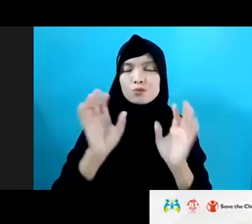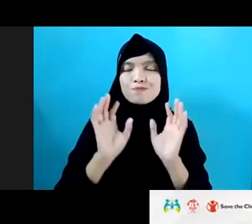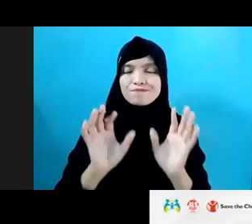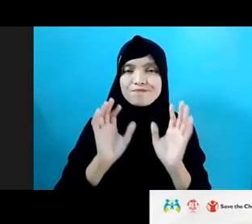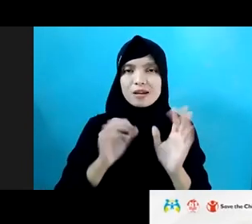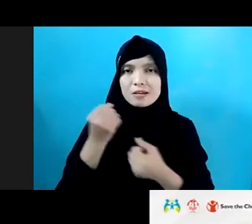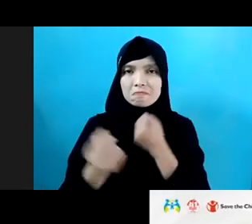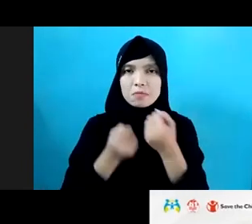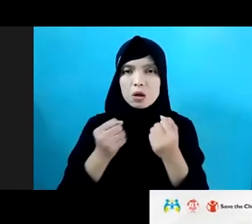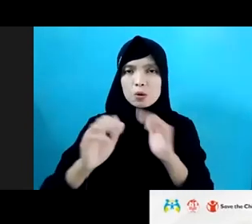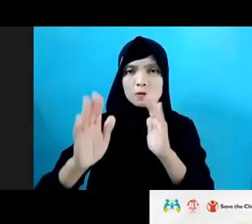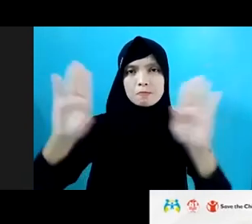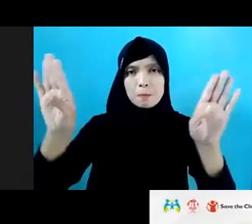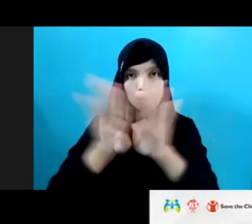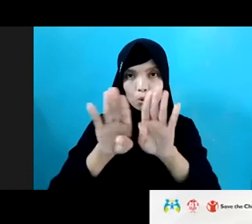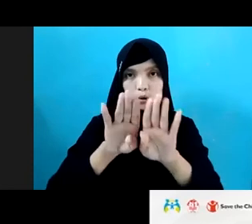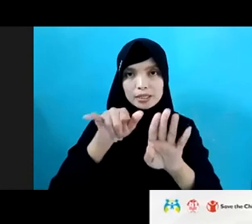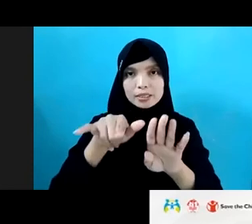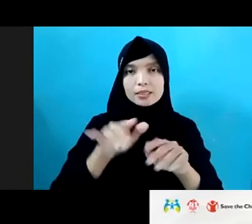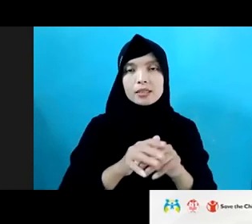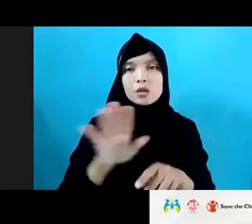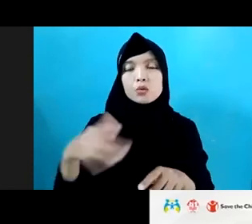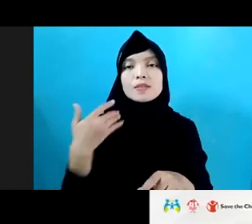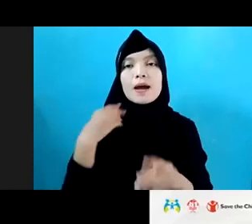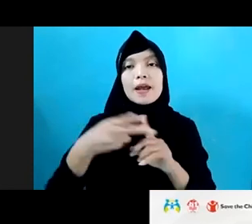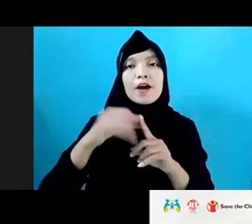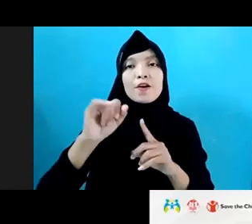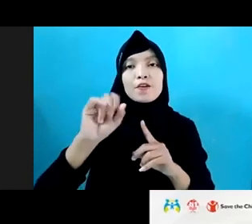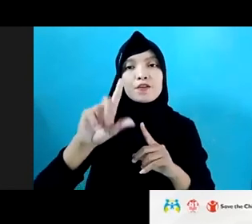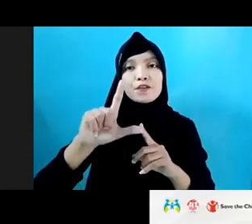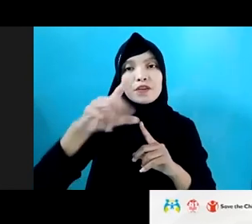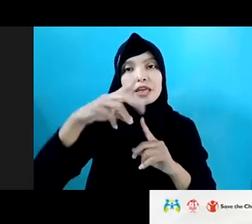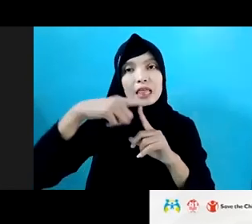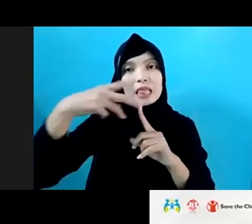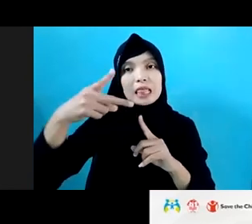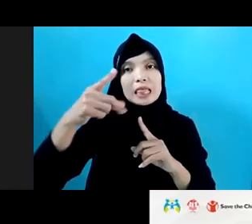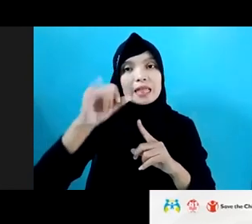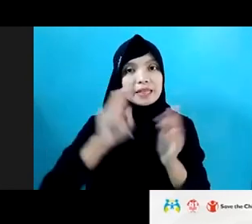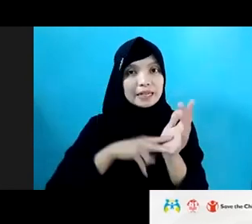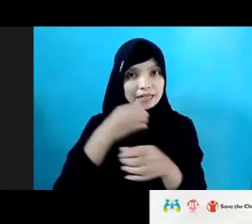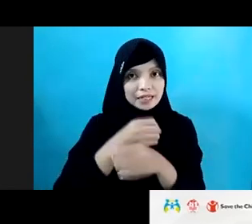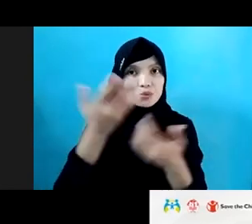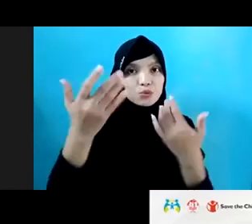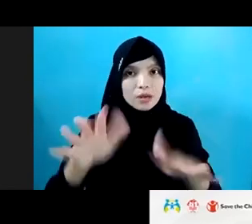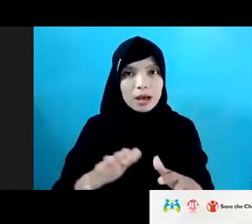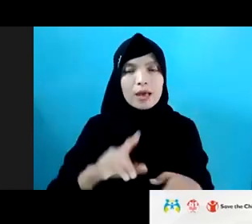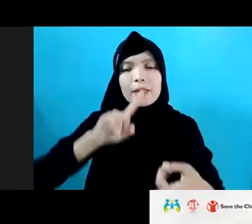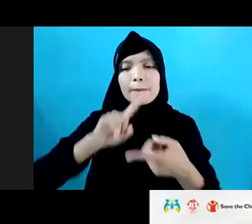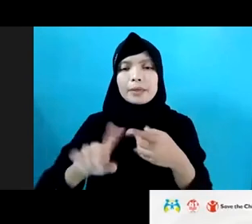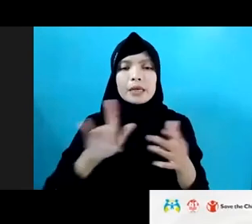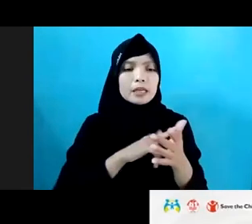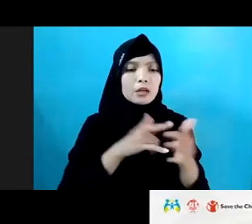blocking, kemudian juga sudah melakukan filtering ya. Cuman kan teknologi apa namanya, itu selalu